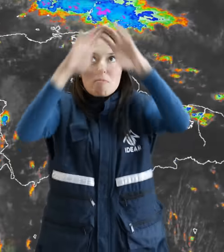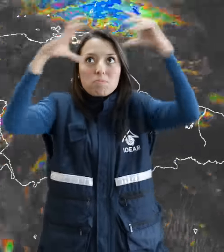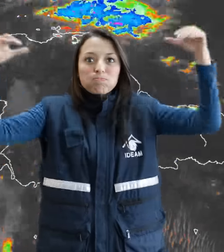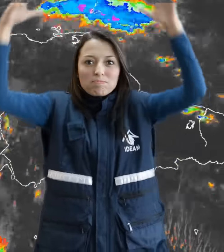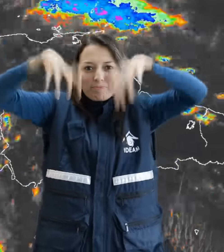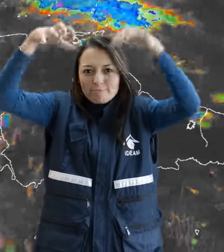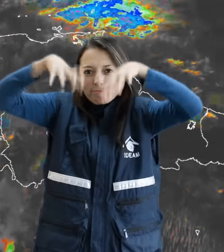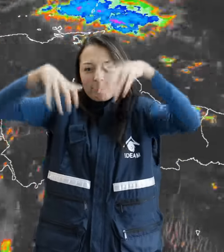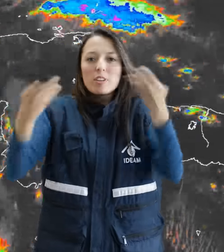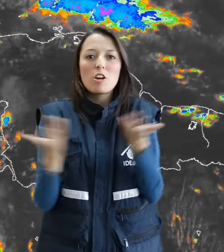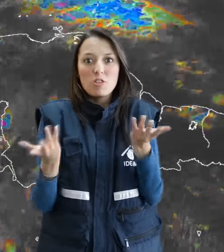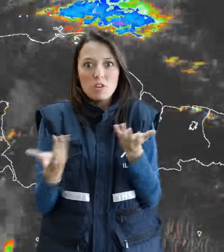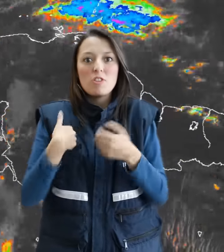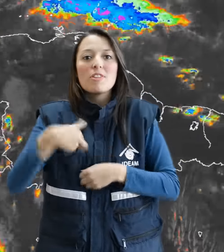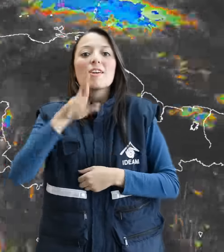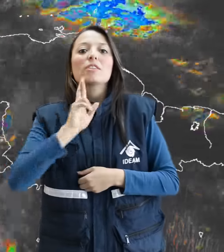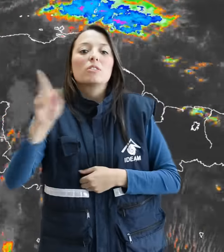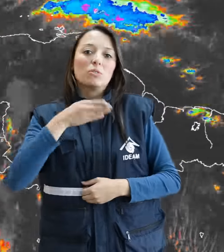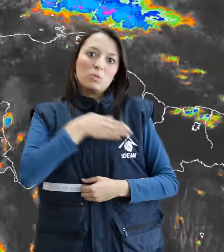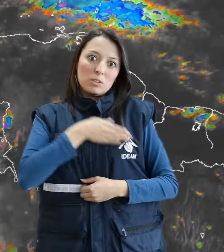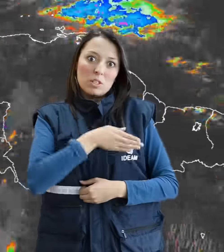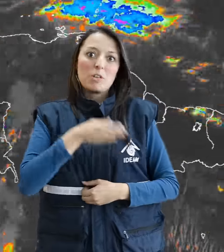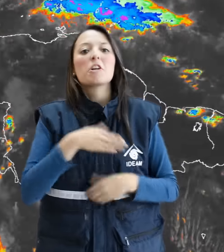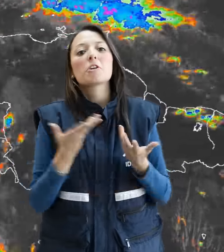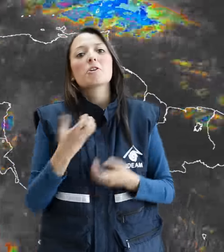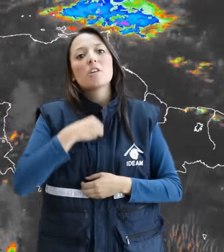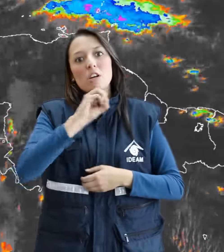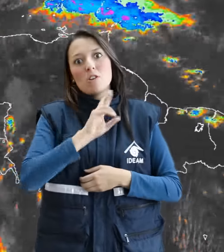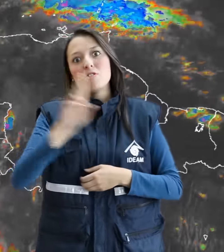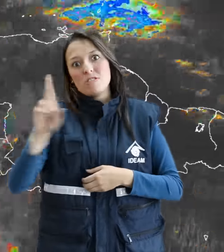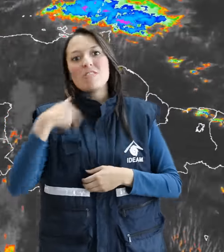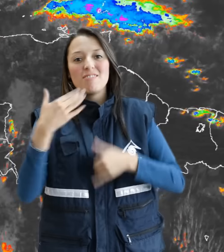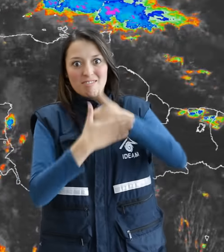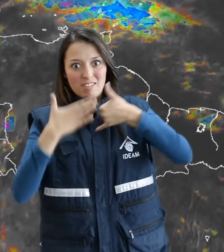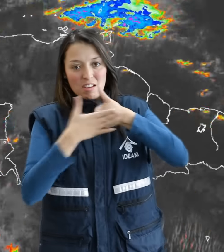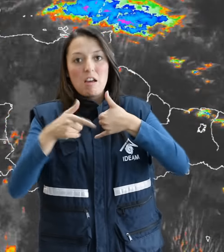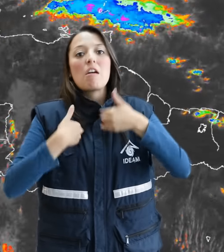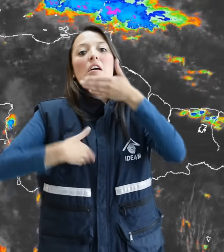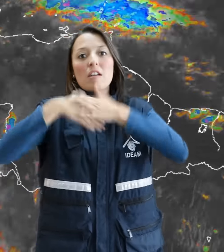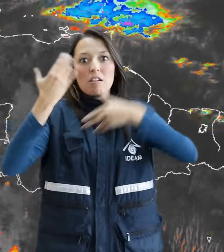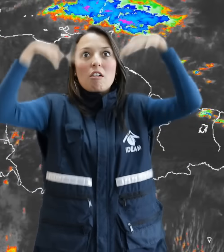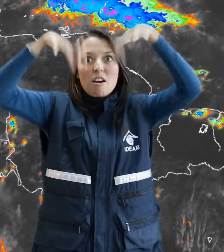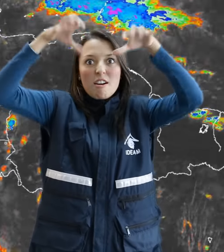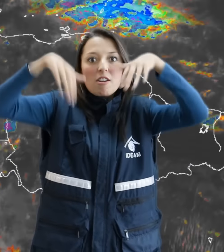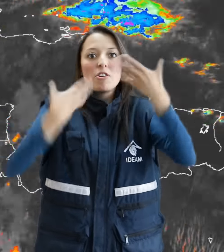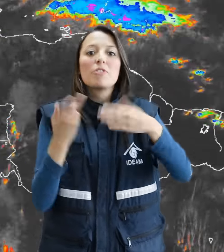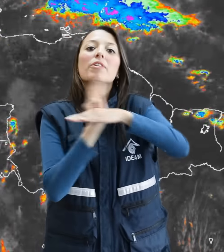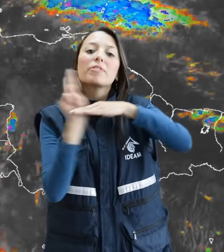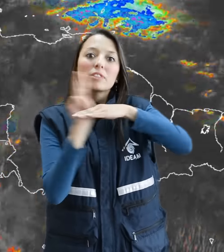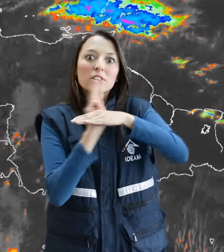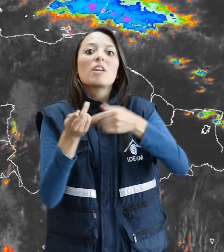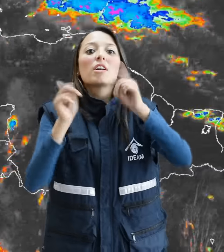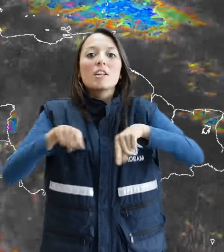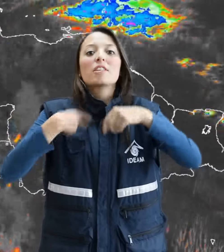algunas lluvias en sectores del sur de Bolívar y hacia el oriente del territorio nacional. Empieza la activación de las lluvias en Vichada y también